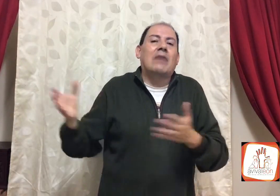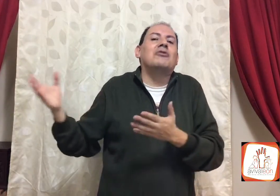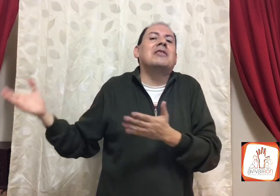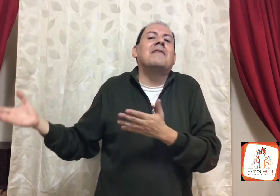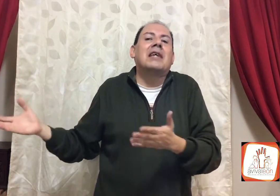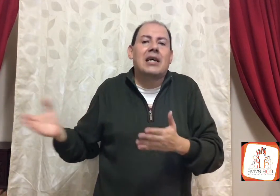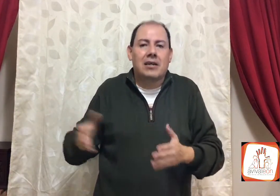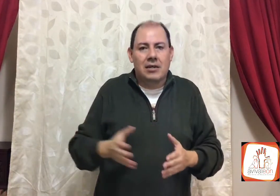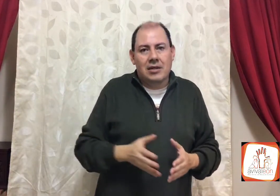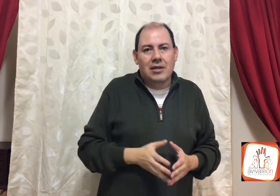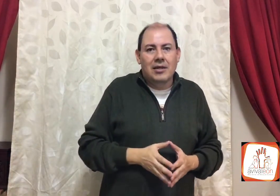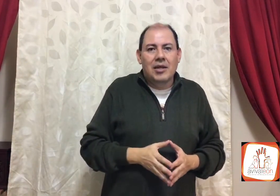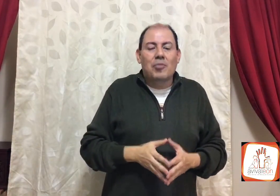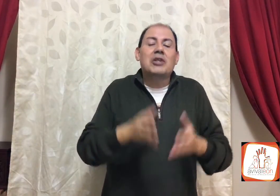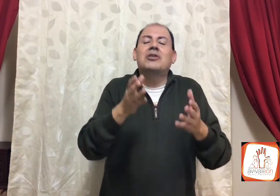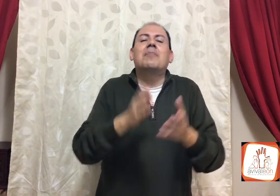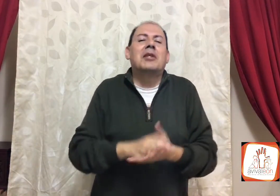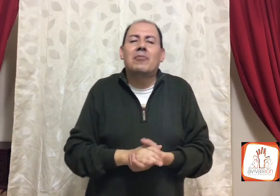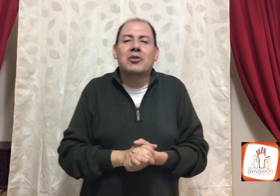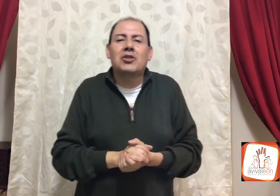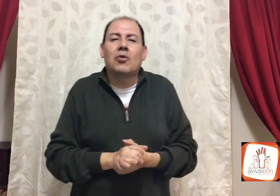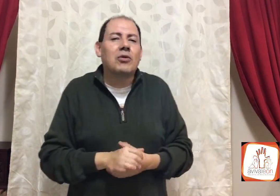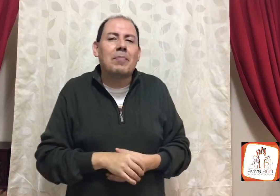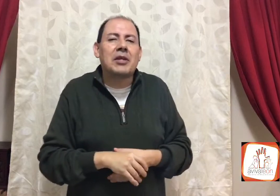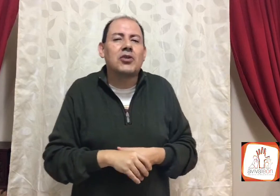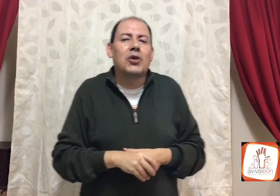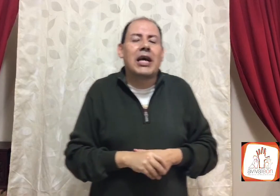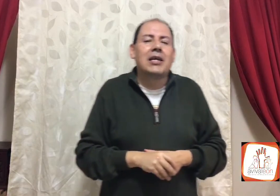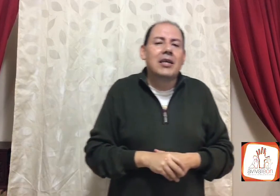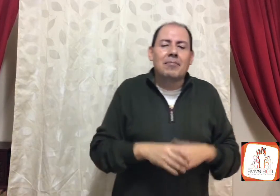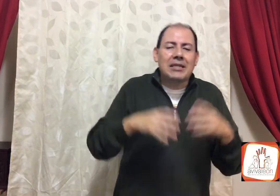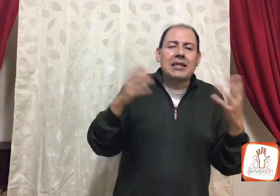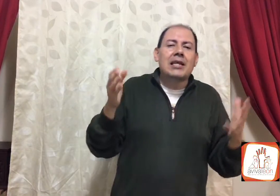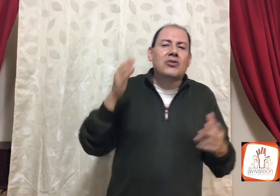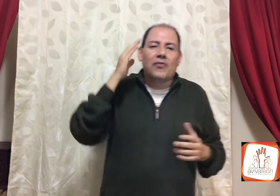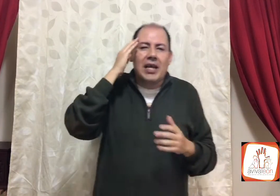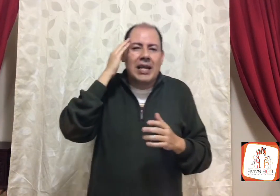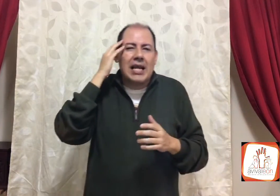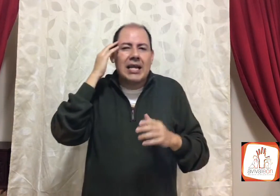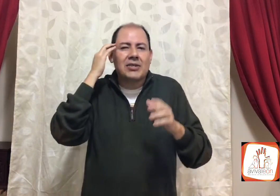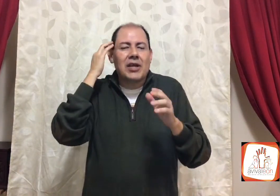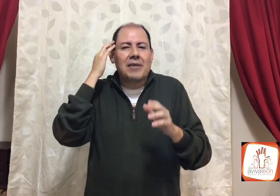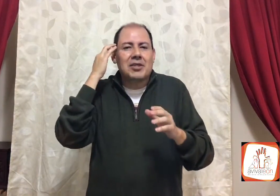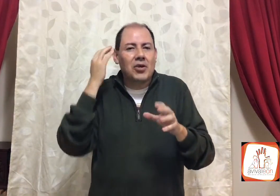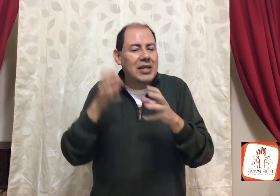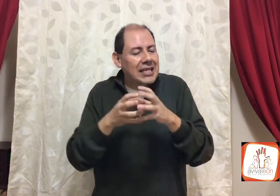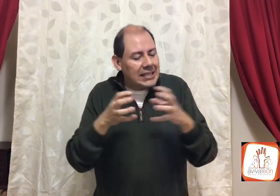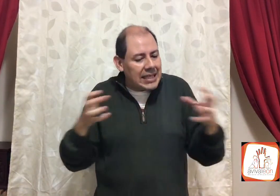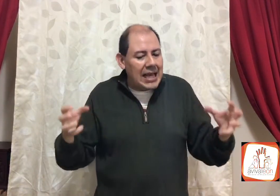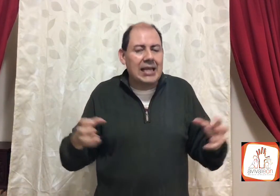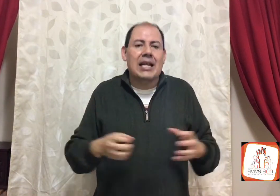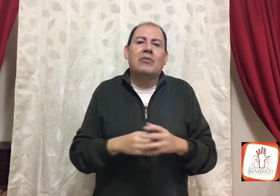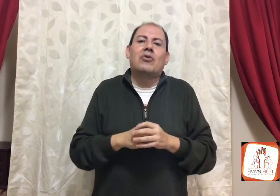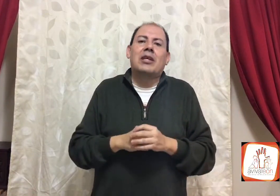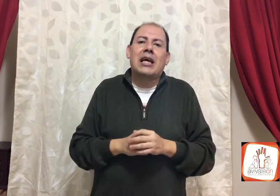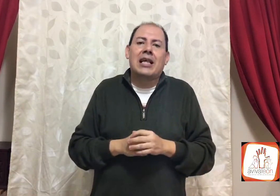justificar, por eso siempre te hemos dicho, cuando una persona, más allá de su fe, de la iglesia, o de la visión, sale de la autoridad,